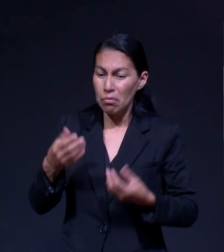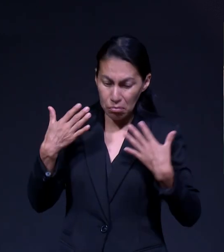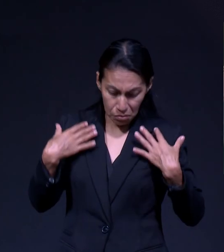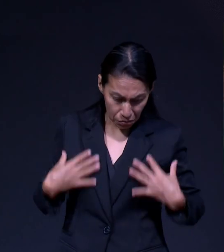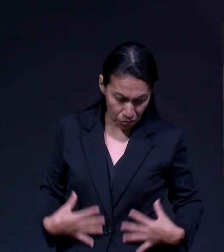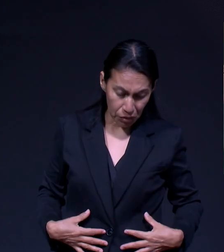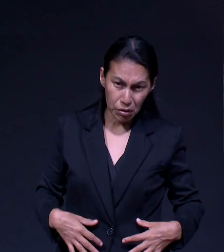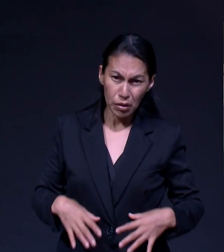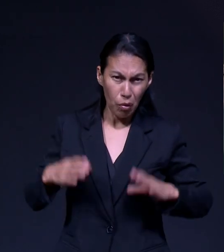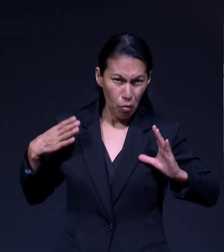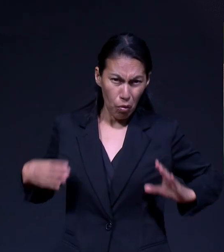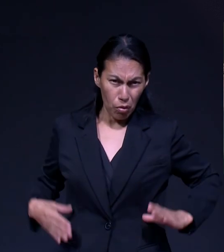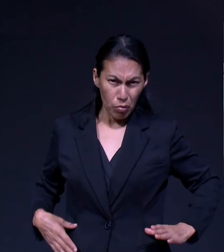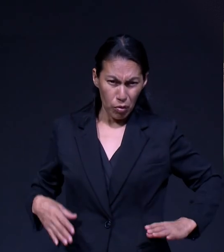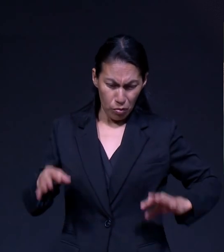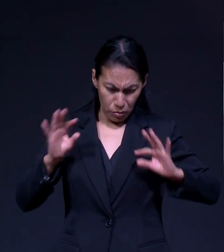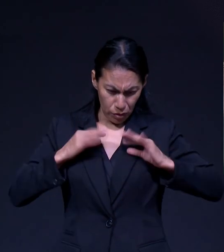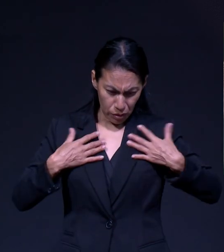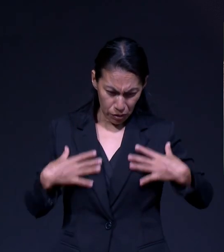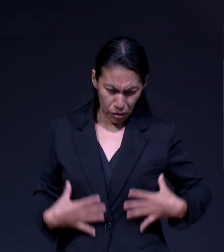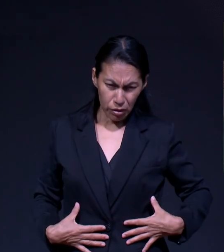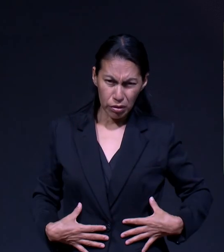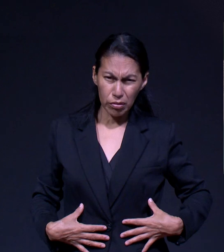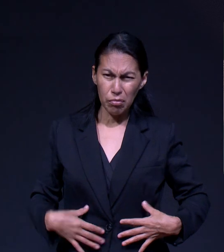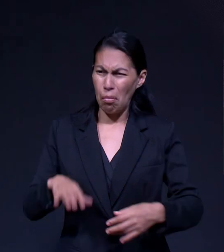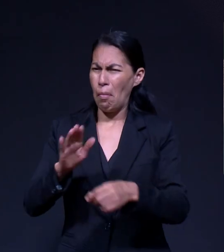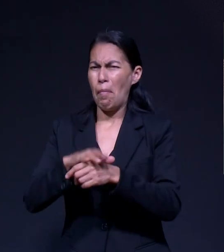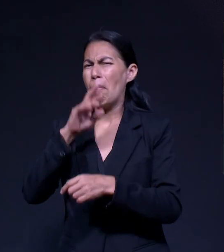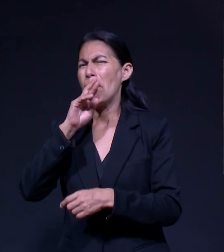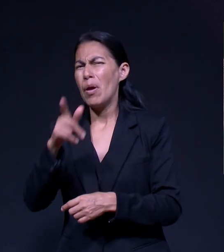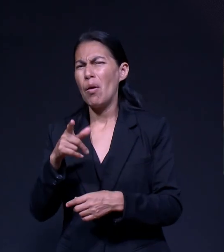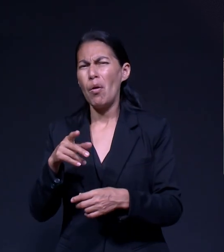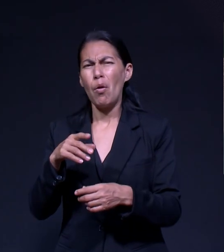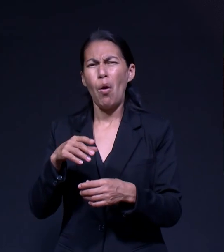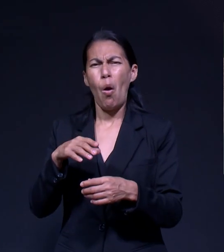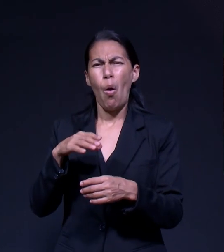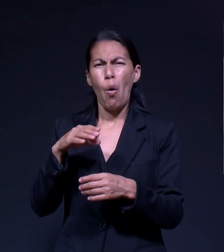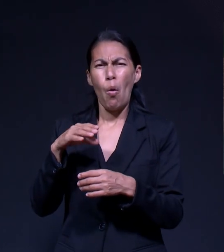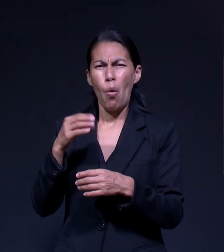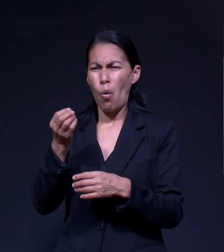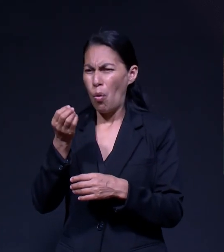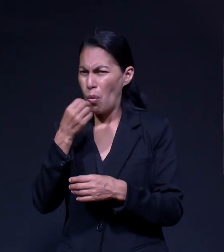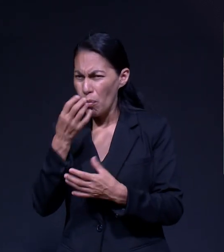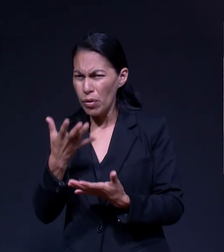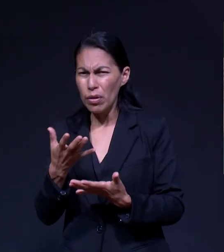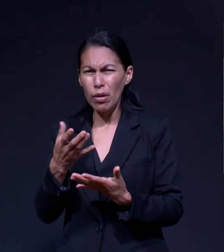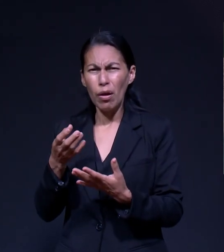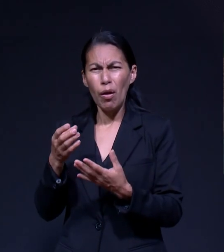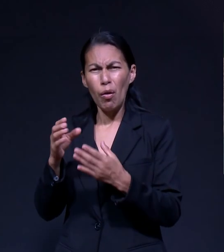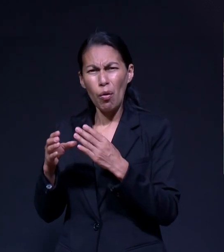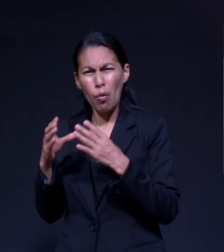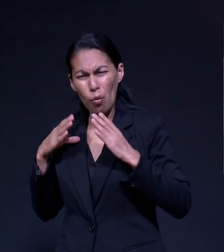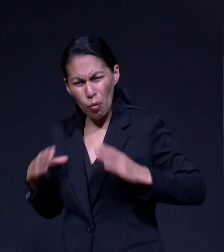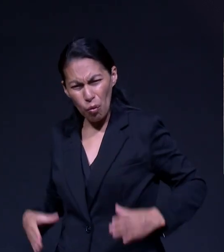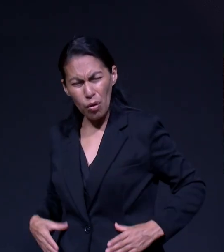cuerpo, qué habéis de vestir? ¿No es la vida más que el alimento y el cuerpo más que el vestido? Y aquí está la promesa.